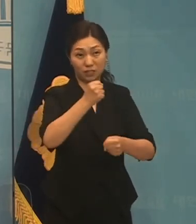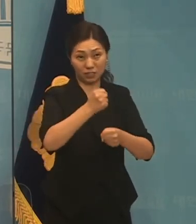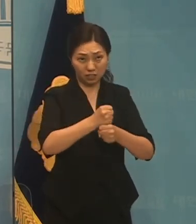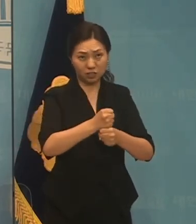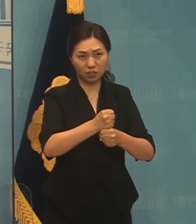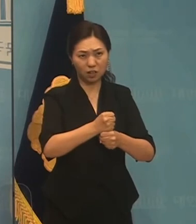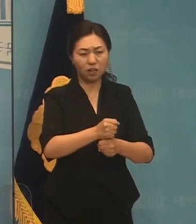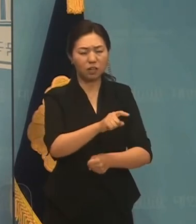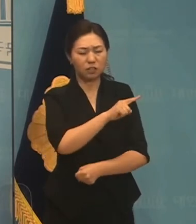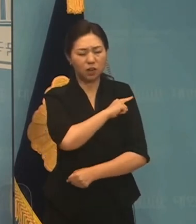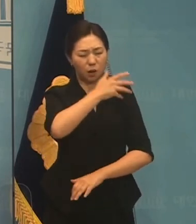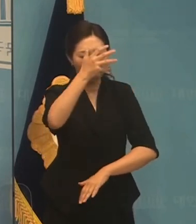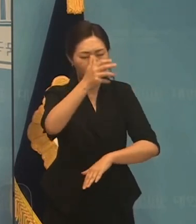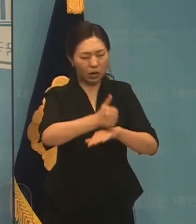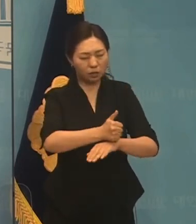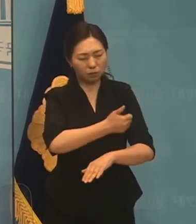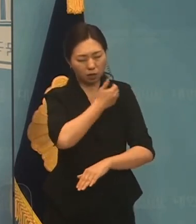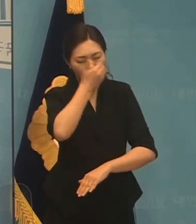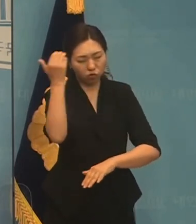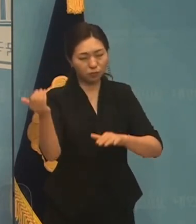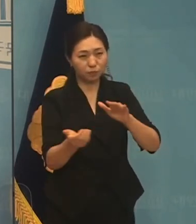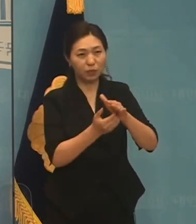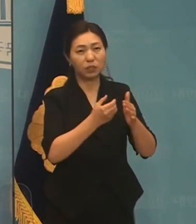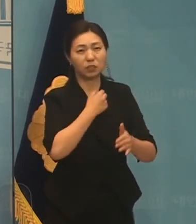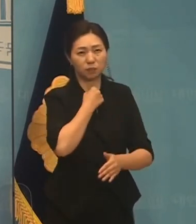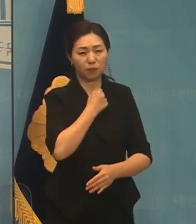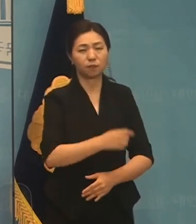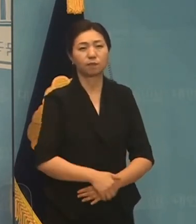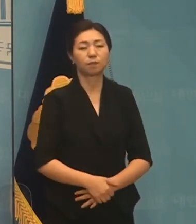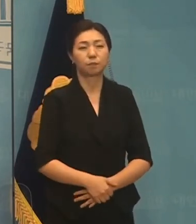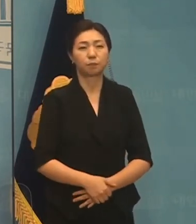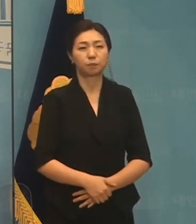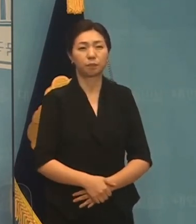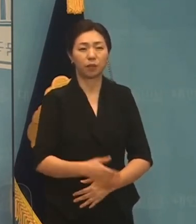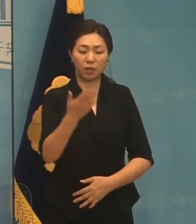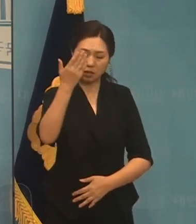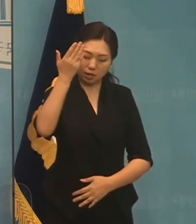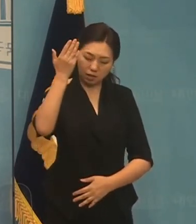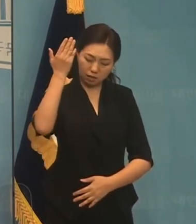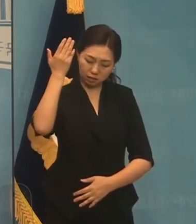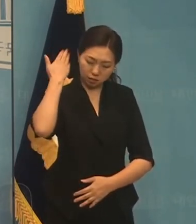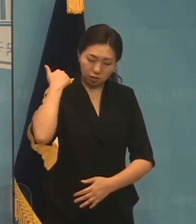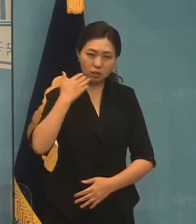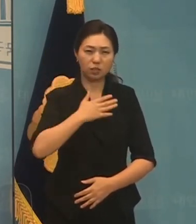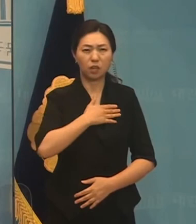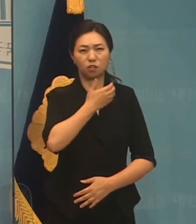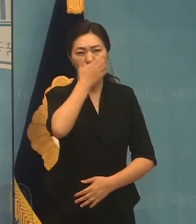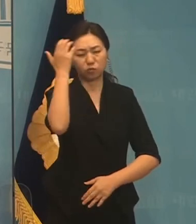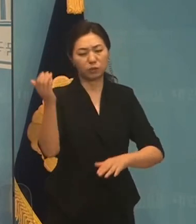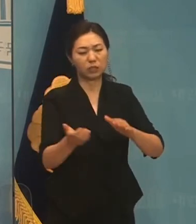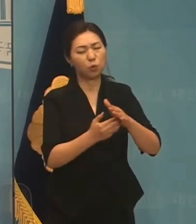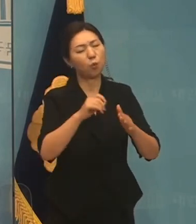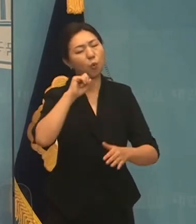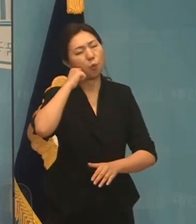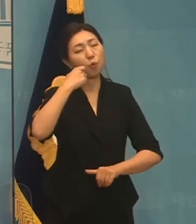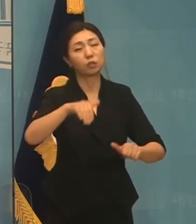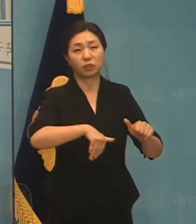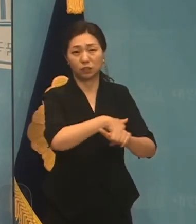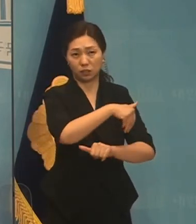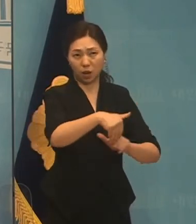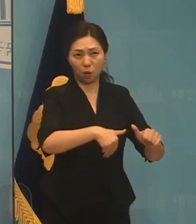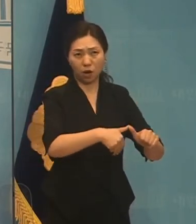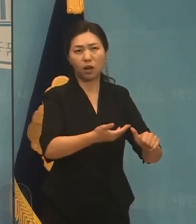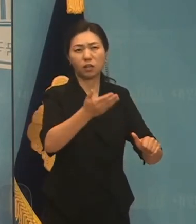꿈입니다. 지난 날은 저의 이 꿈을 이루기가 어려웠습니다. 그러나 지금은